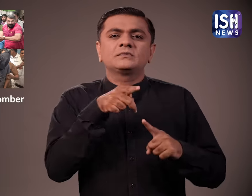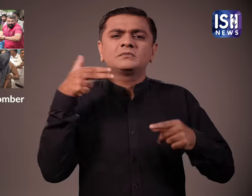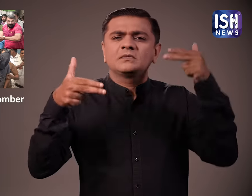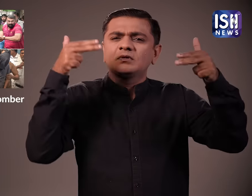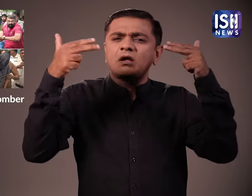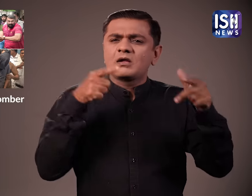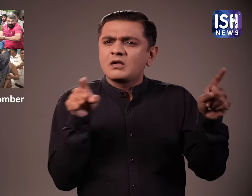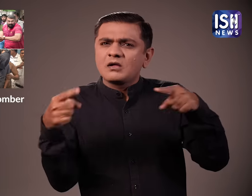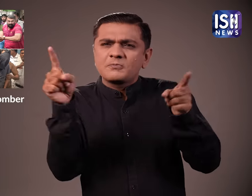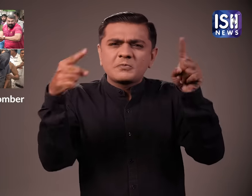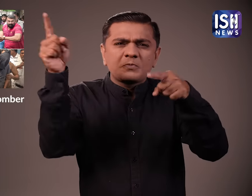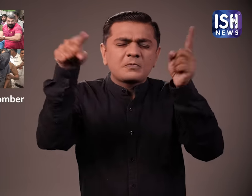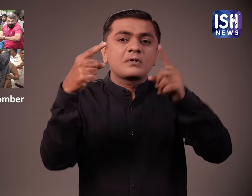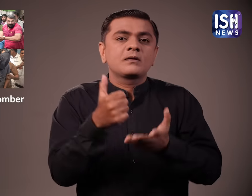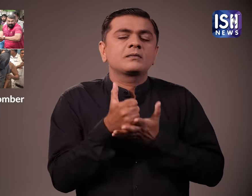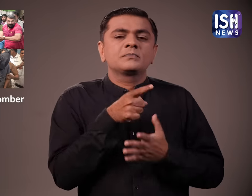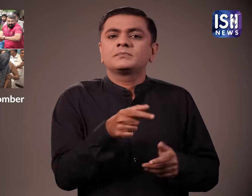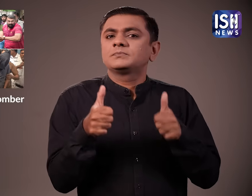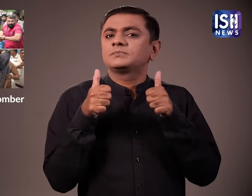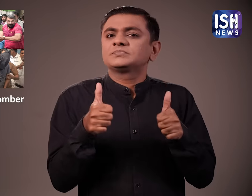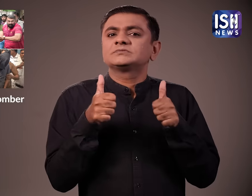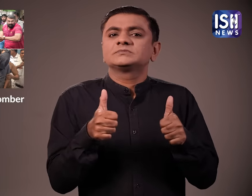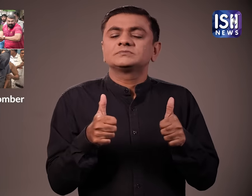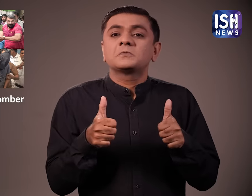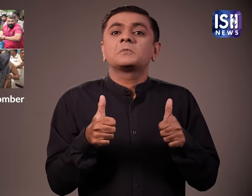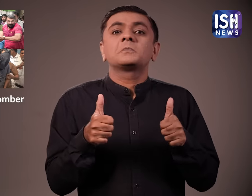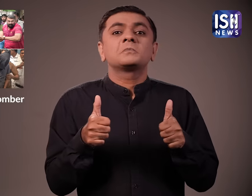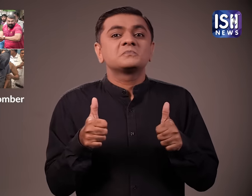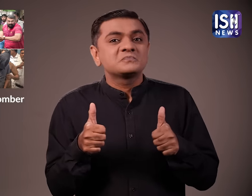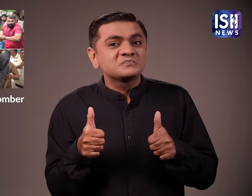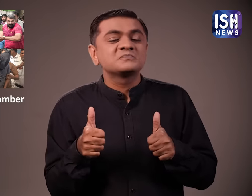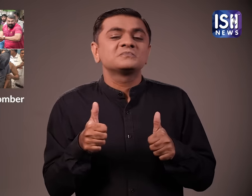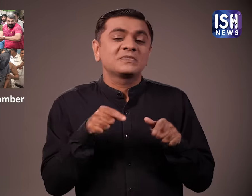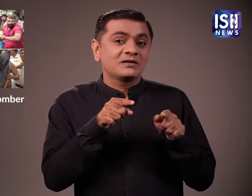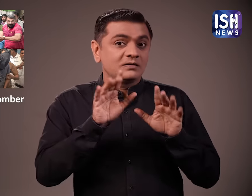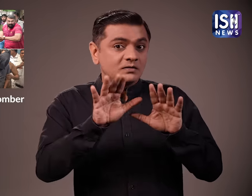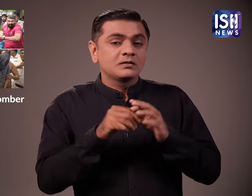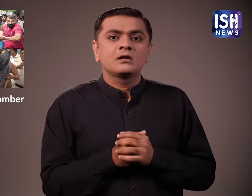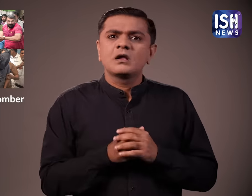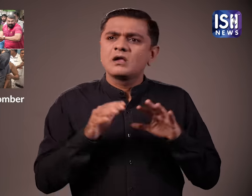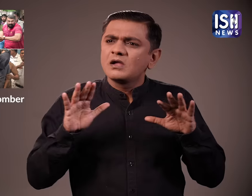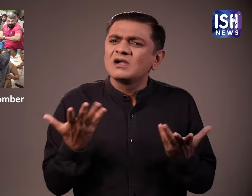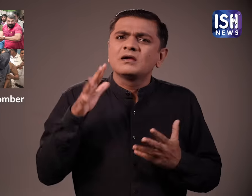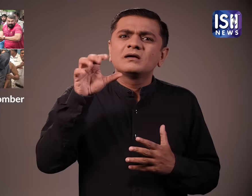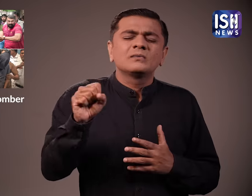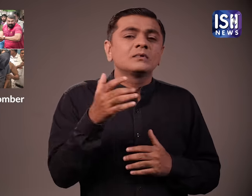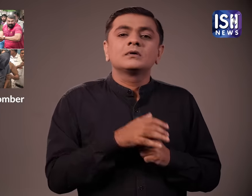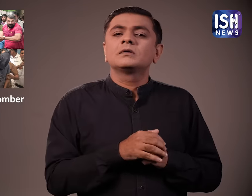विभिन बसों में यात्रा कर रहे अपरादियों के कई द्रिश्यों ने उन्हें पकड़ने में मदद की NIA के